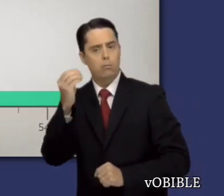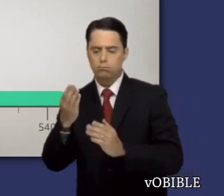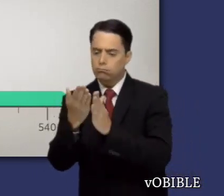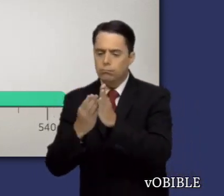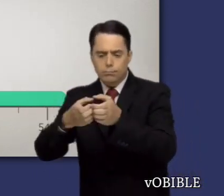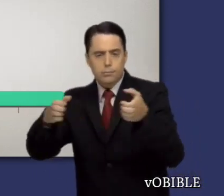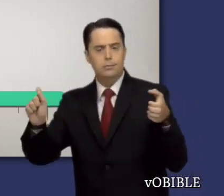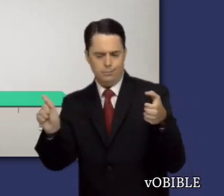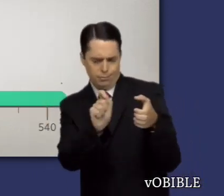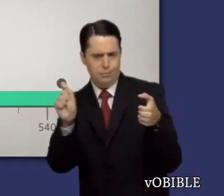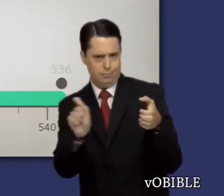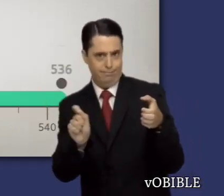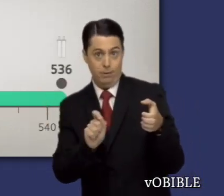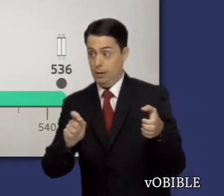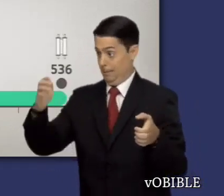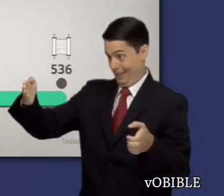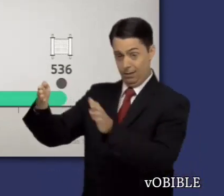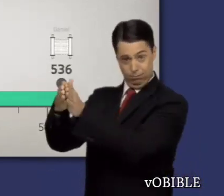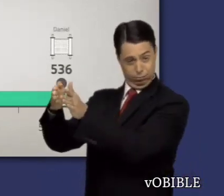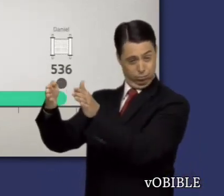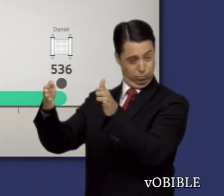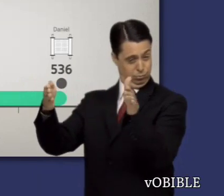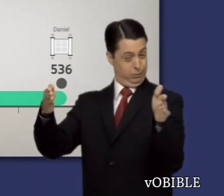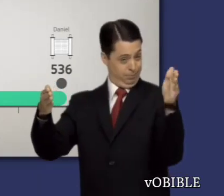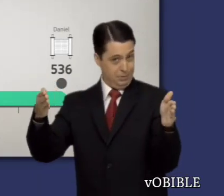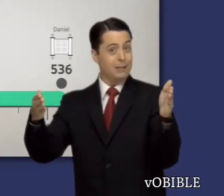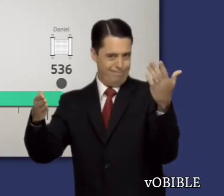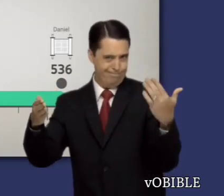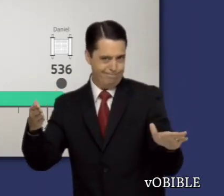Terminó de escribirlo alrededor del año 536.